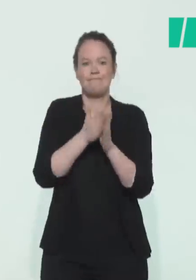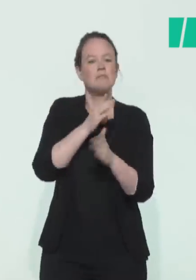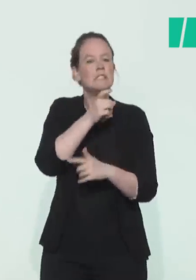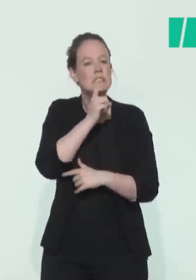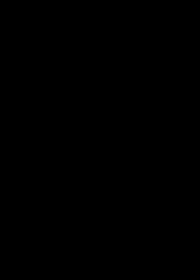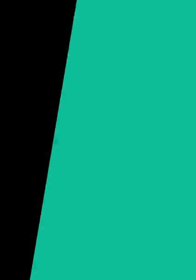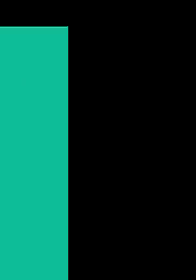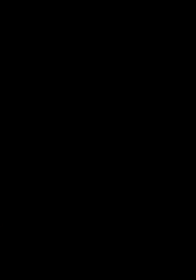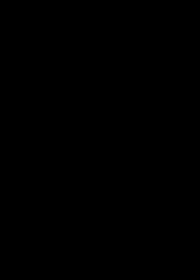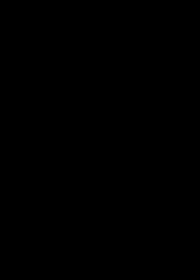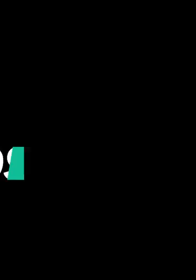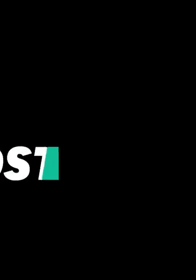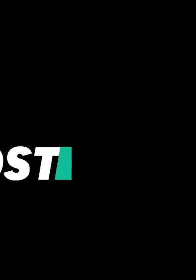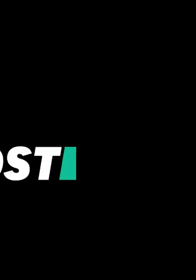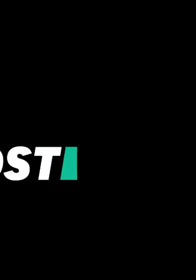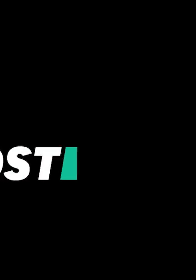jours. ... Merci.